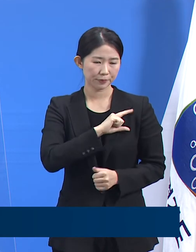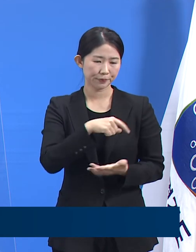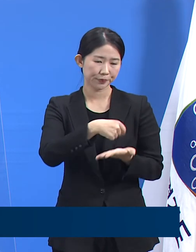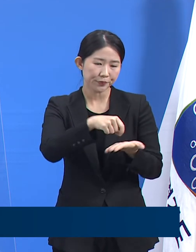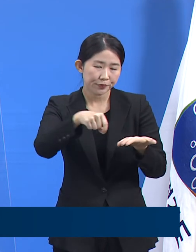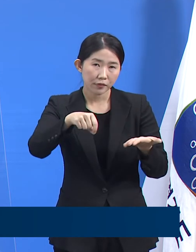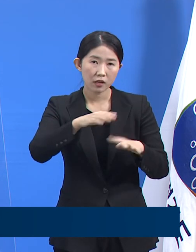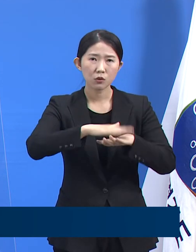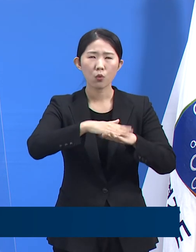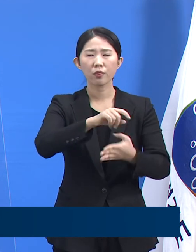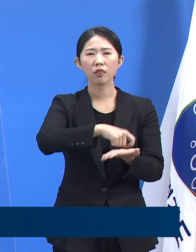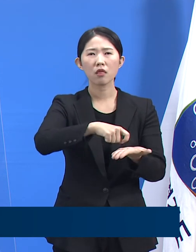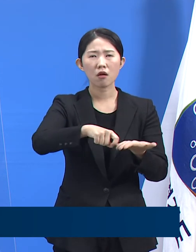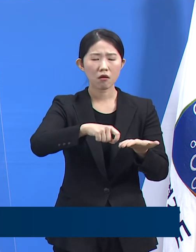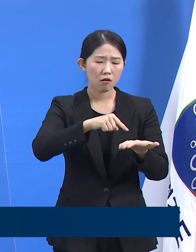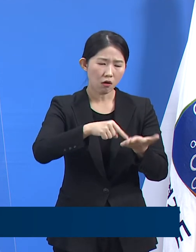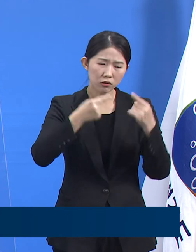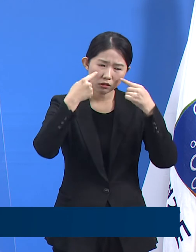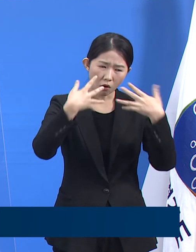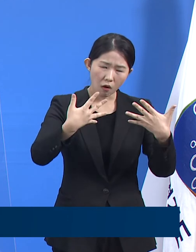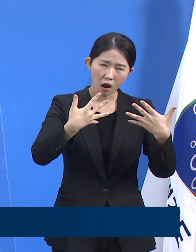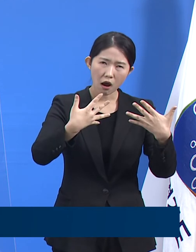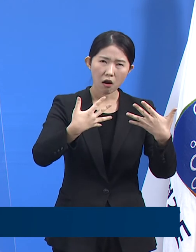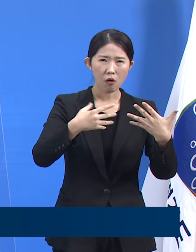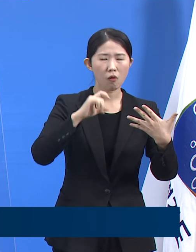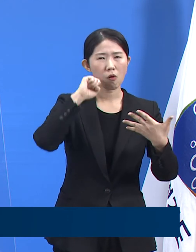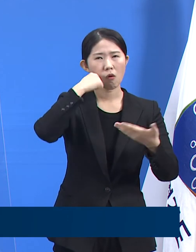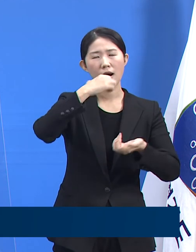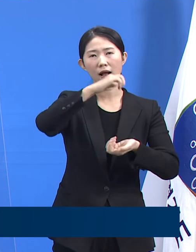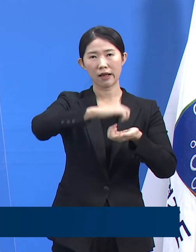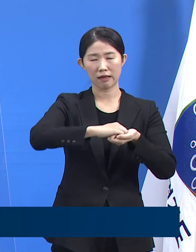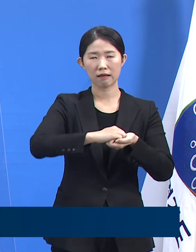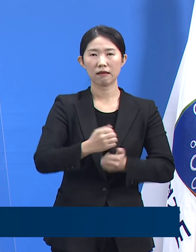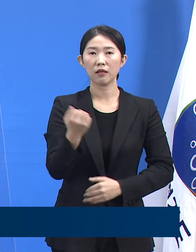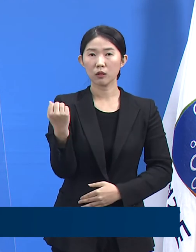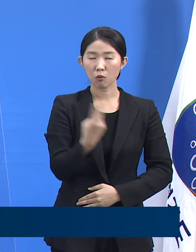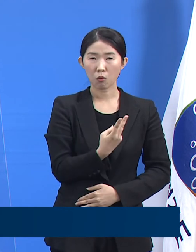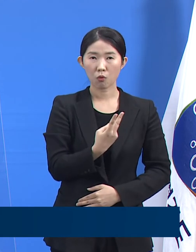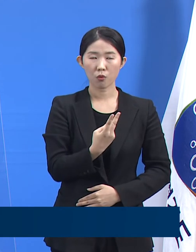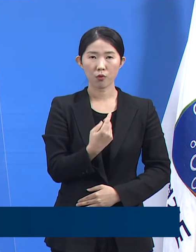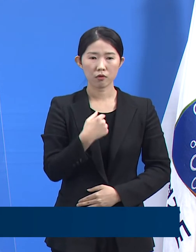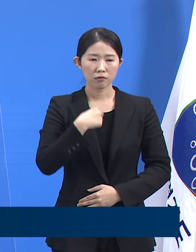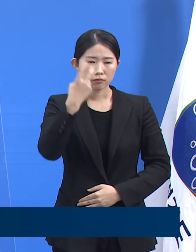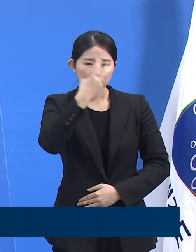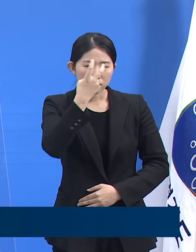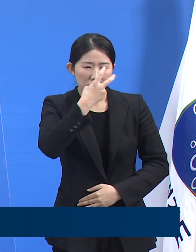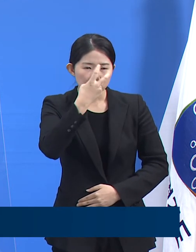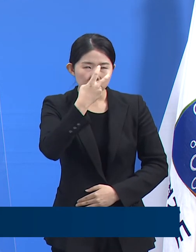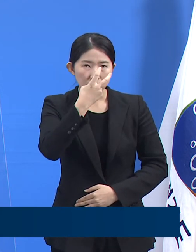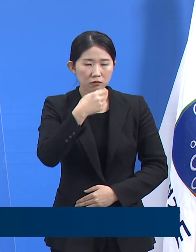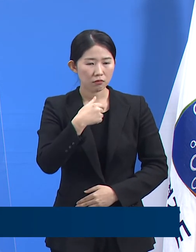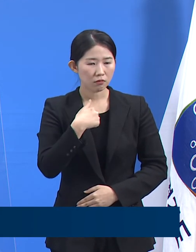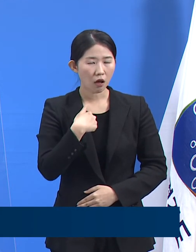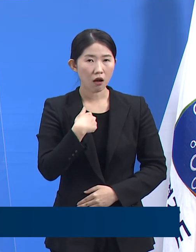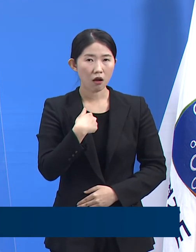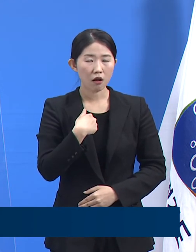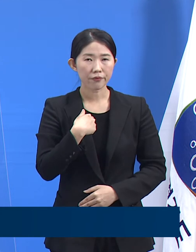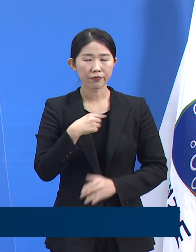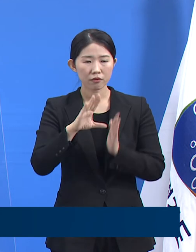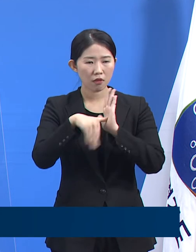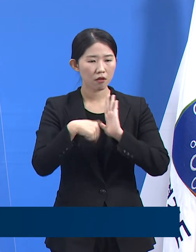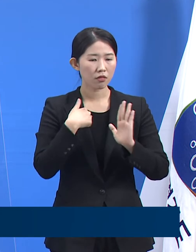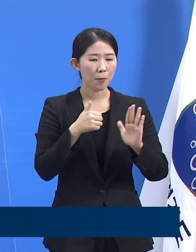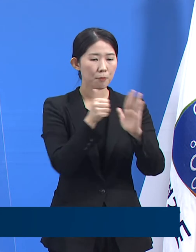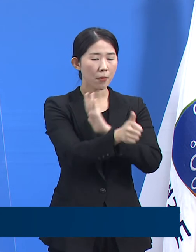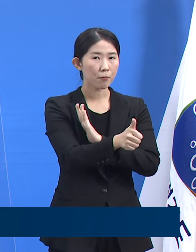한계가 있고 역학조사 과정에서 시설 이용자께서 방문 사실을 숨기려 하는 경향이 있는